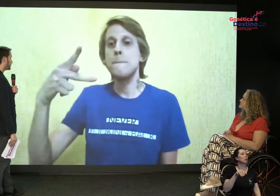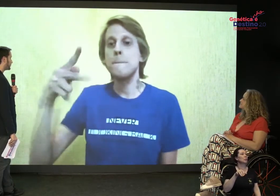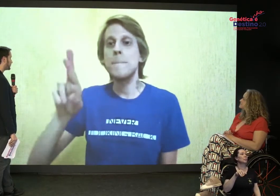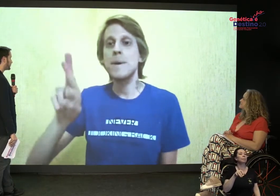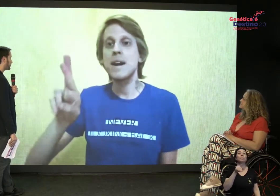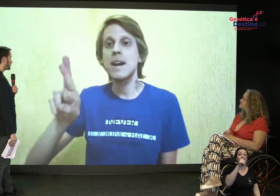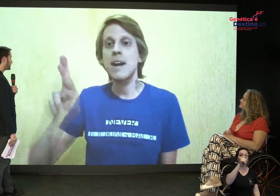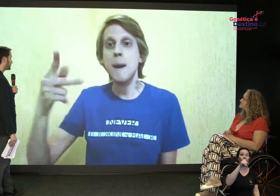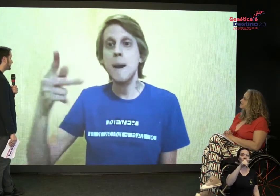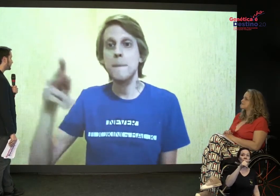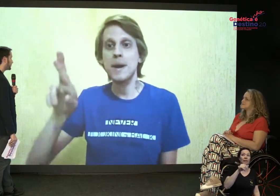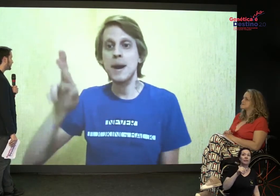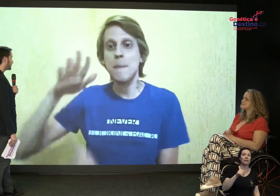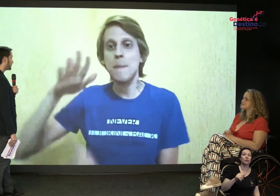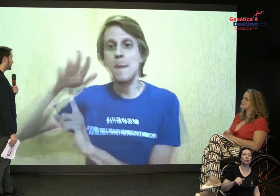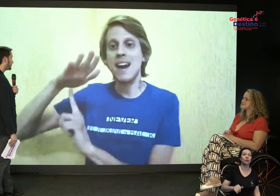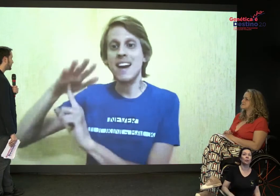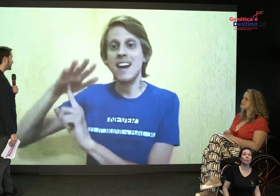Só um minuto.